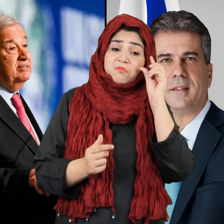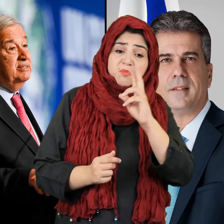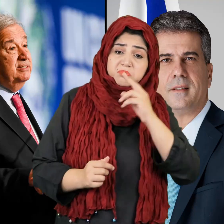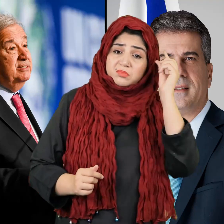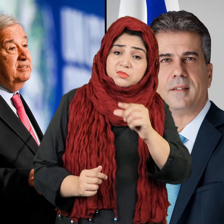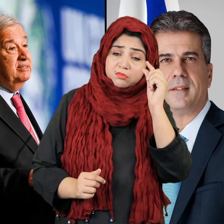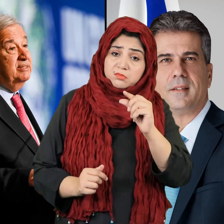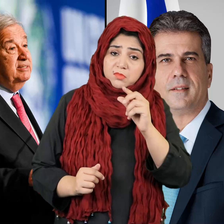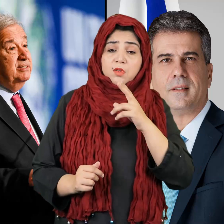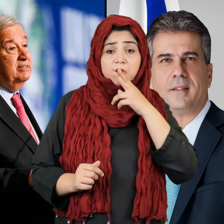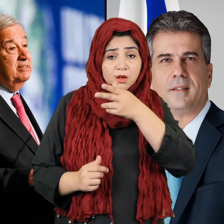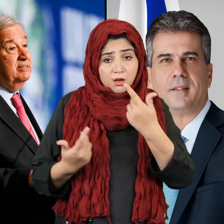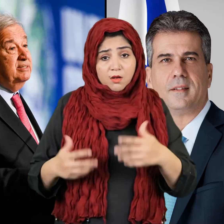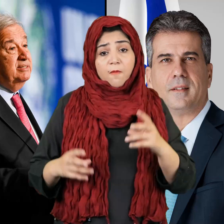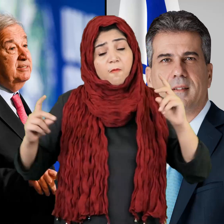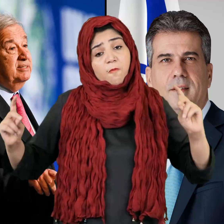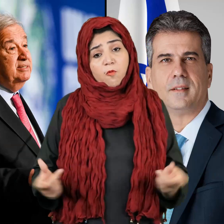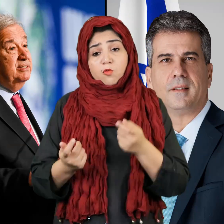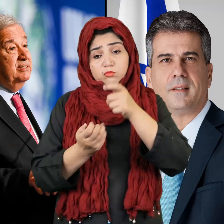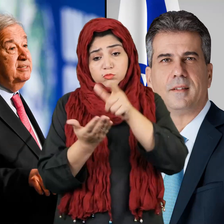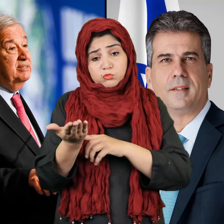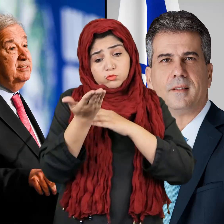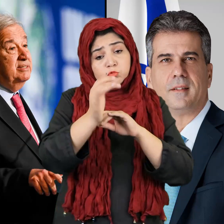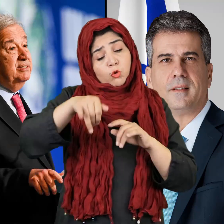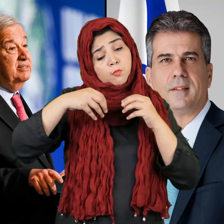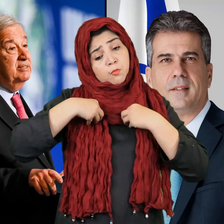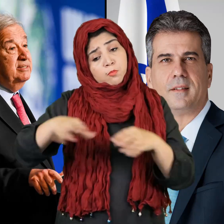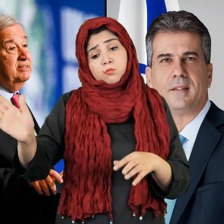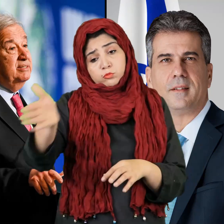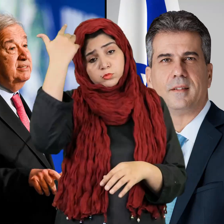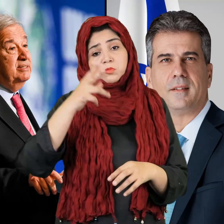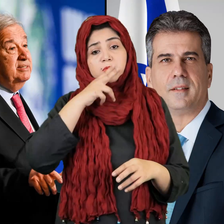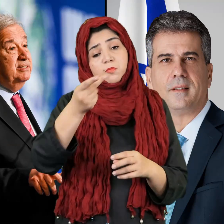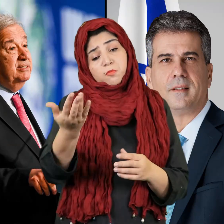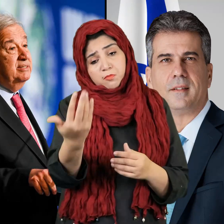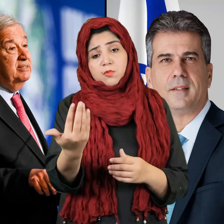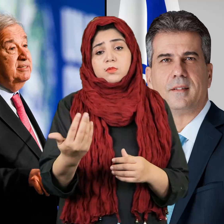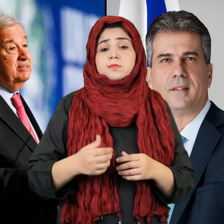गोट्रेस को तनकीद का निशाना बनाते हुए बोरी मुस्ताफी होने का मुतालबा कर दिया